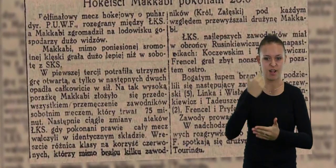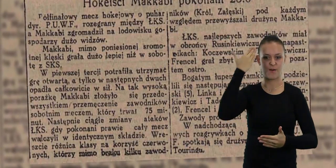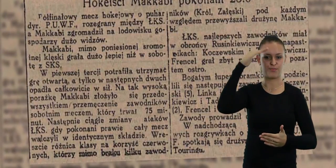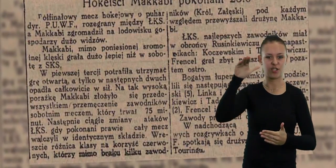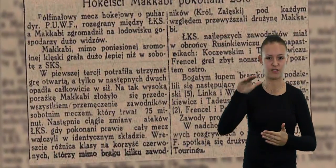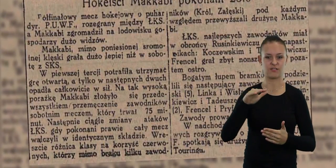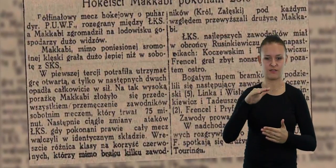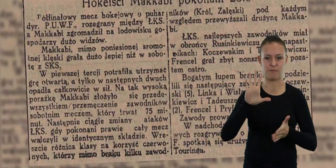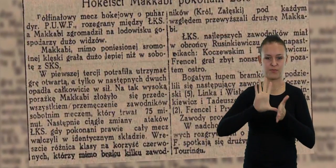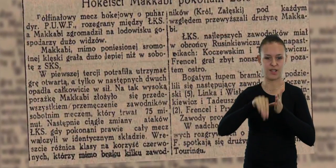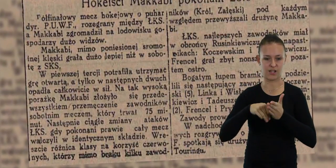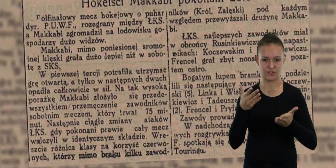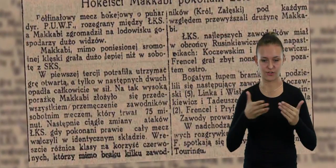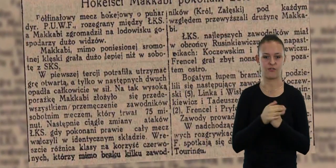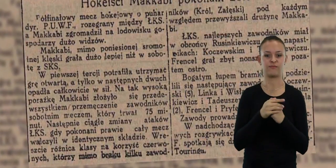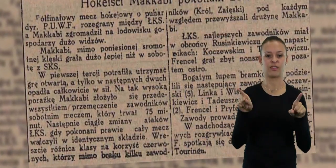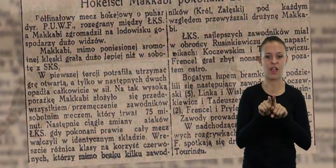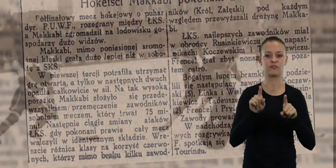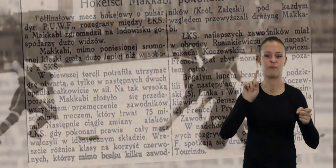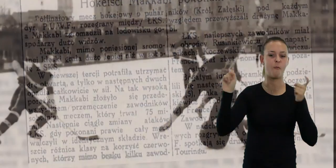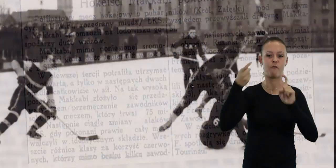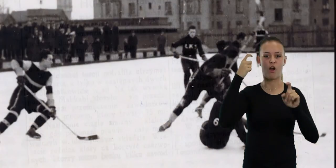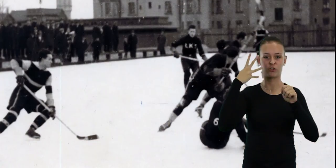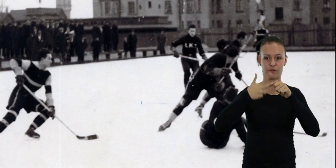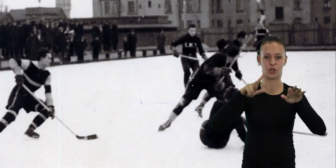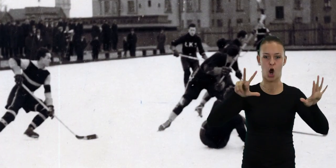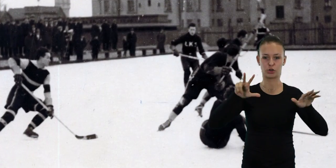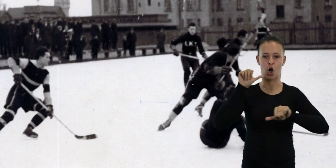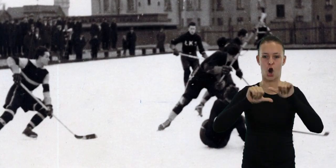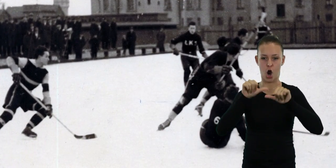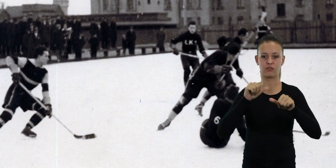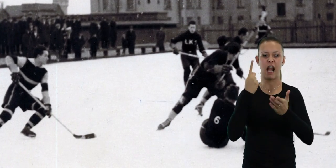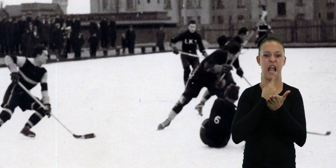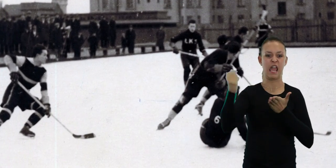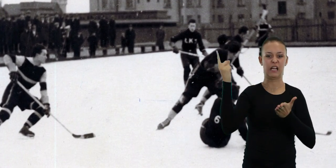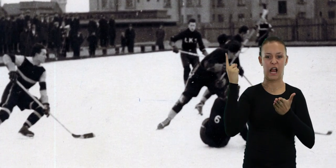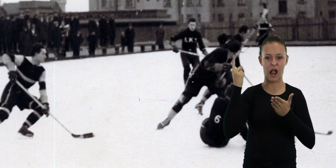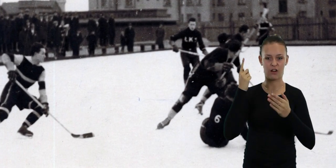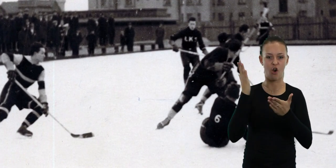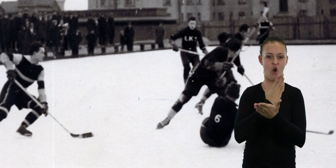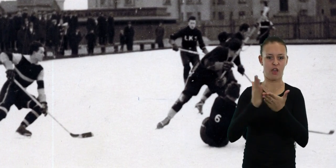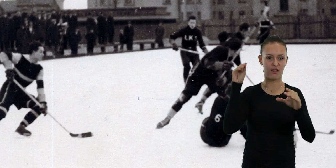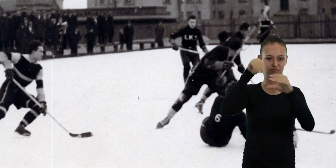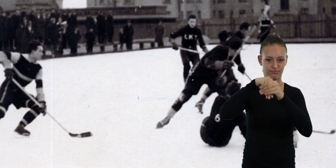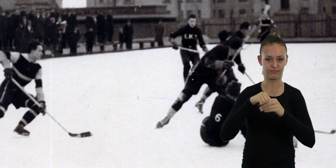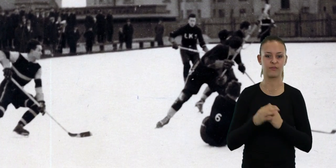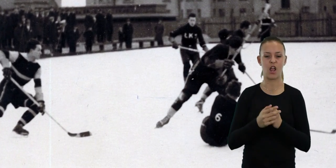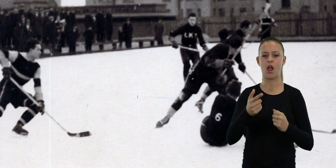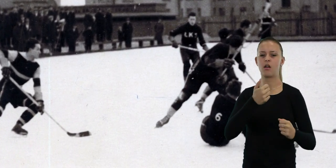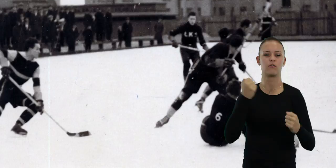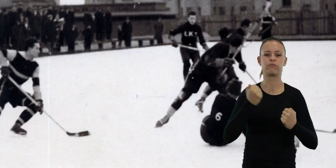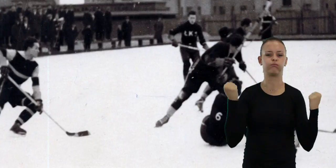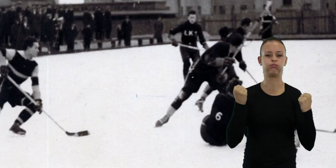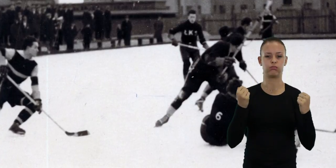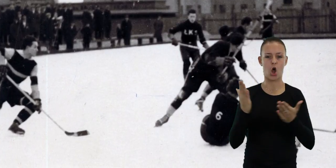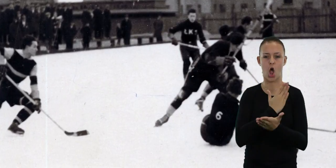roku wygrywając Mistrzostwa Miasta. Zakwalifikował się także do powołanej w 1938 roku